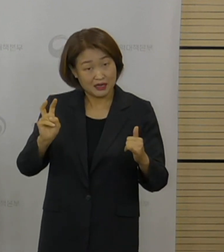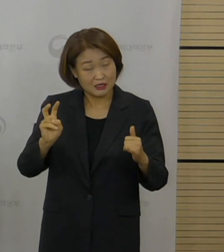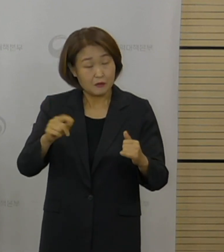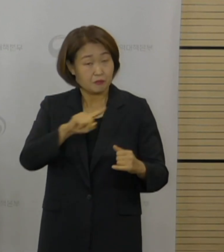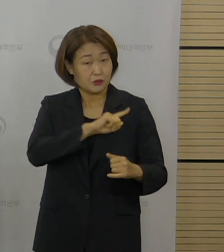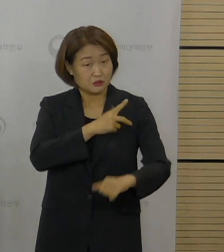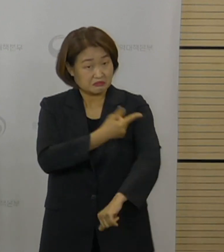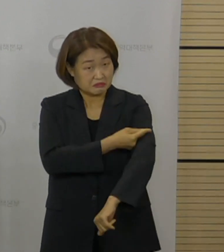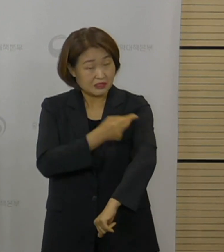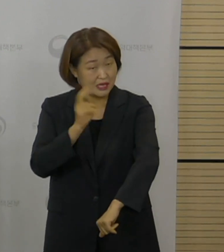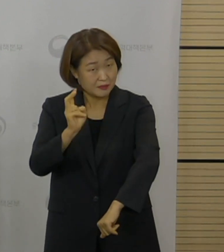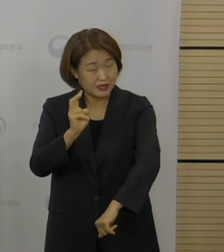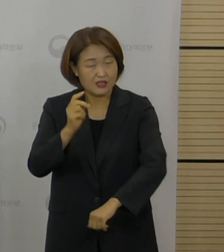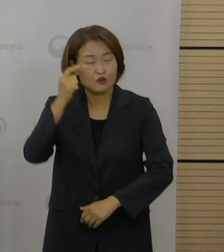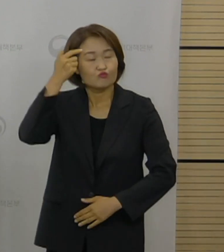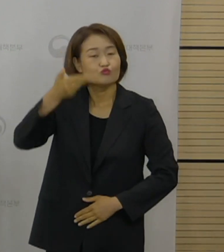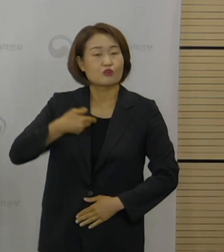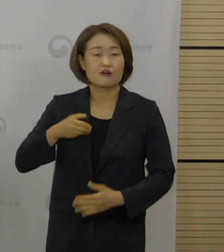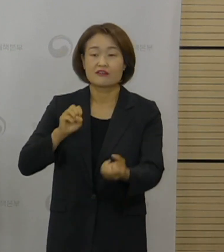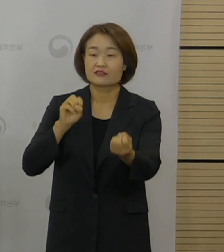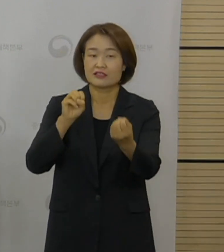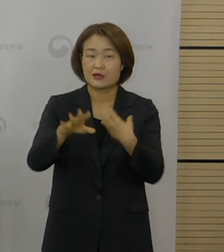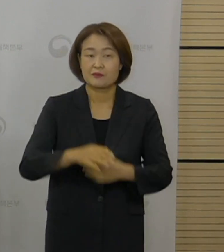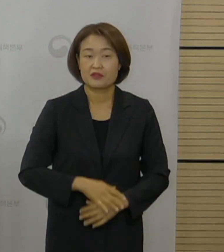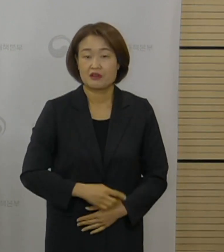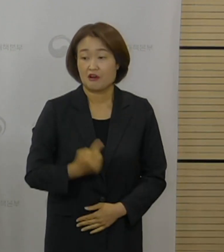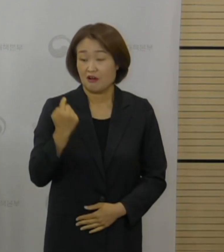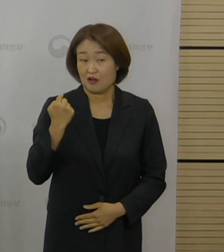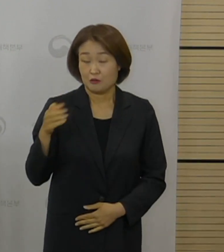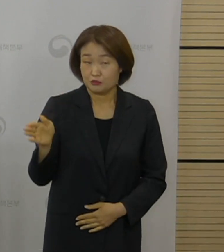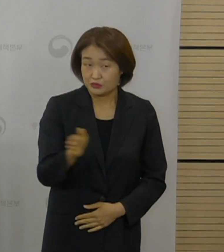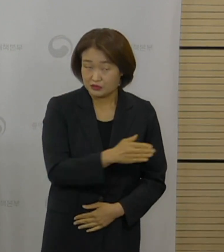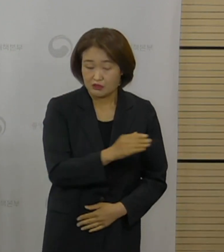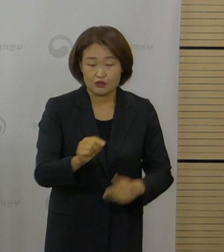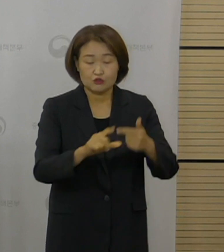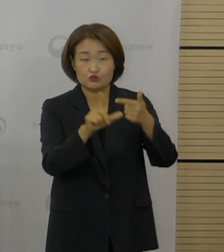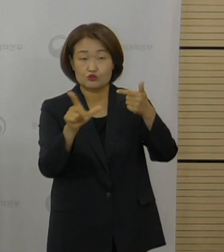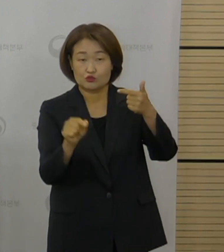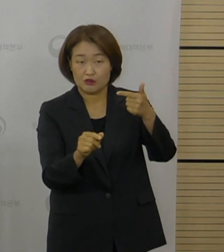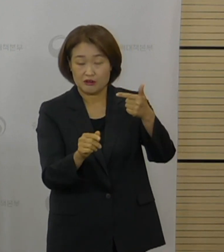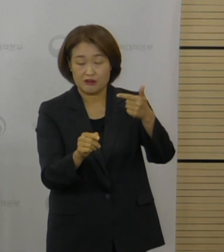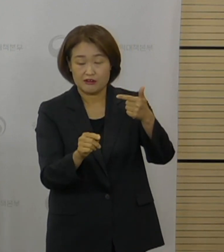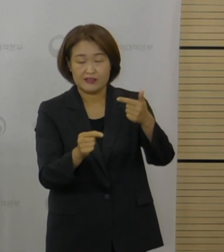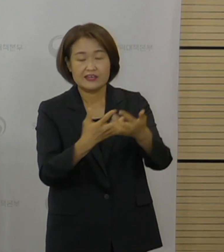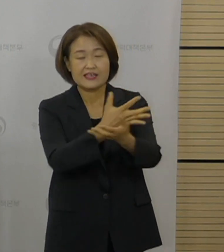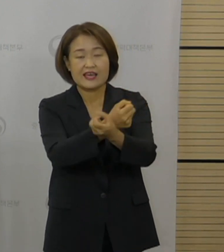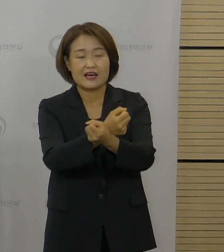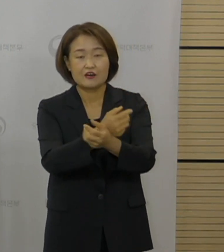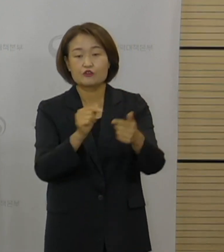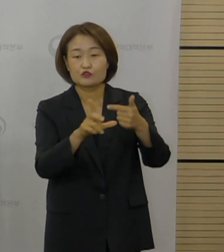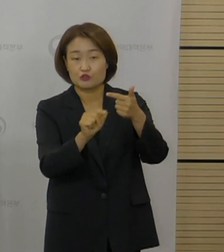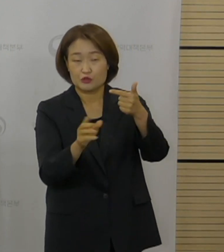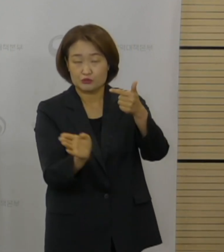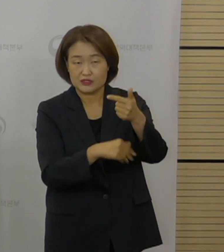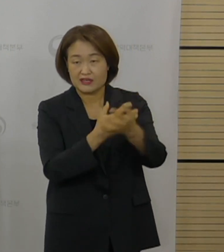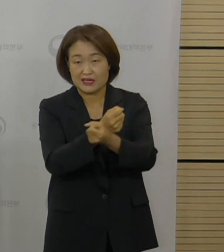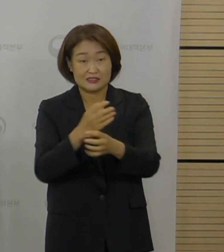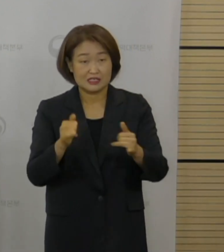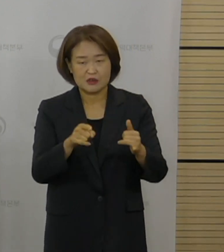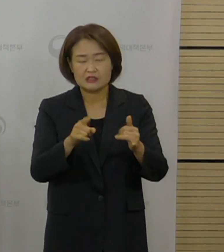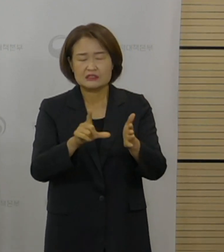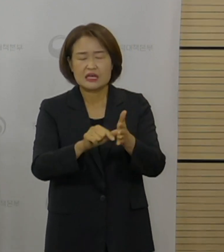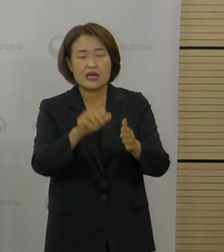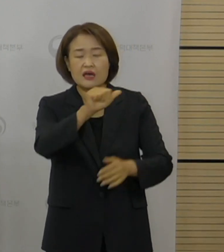현재 그 어제 그제부터 예약을 받고 있는 분은 6월 달에 예약을 하셨다가 아스트라제네카 물량 부족으로